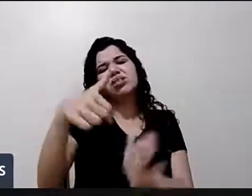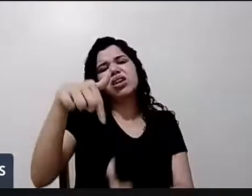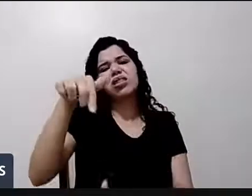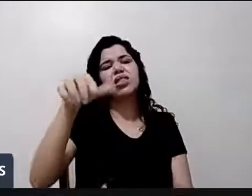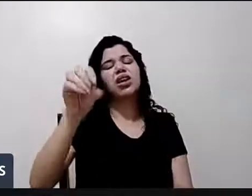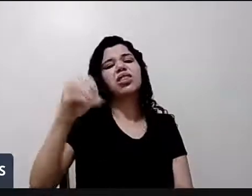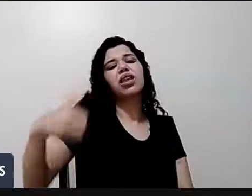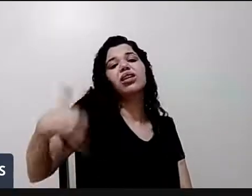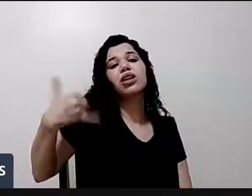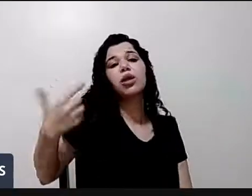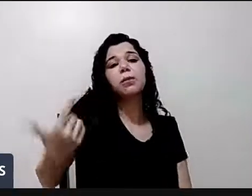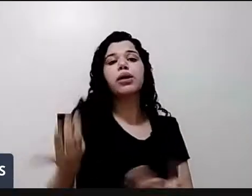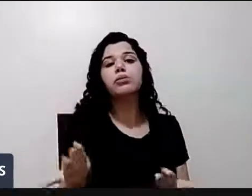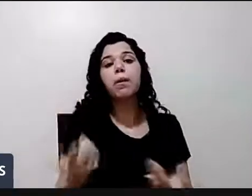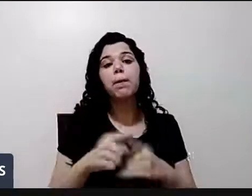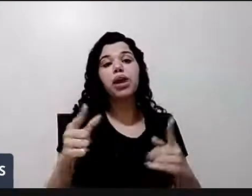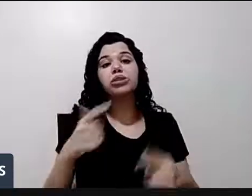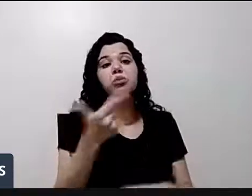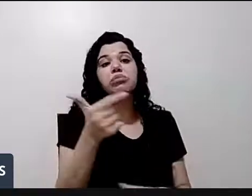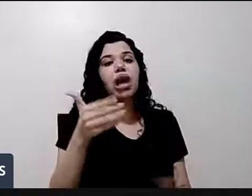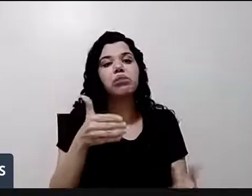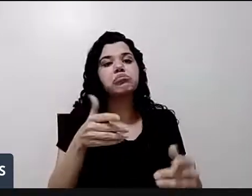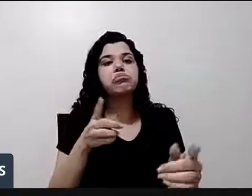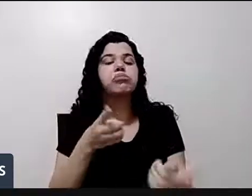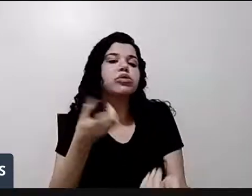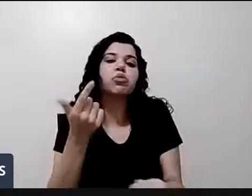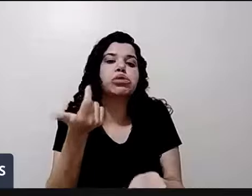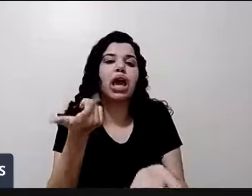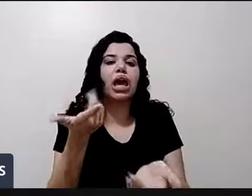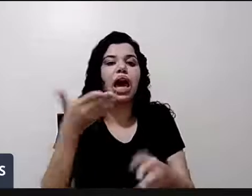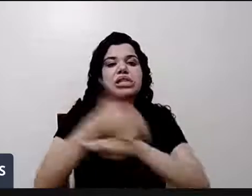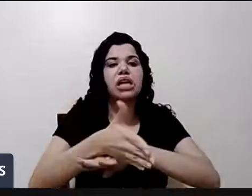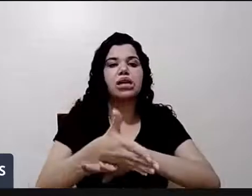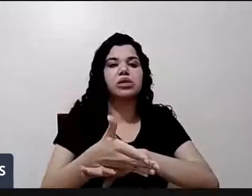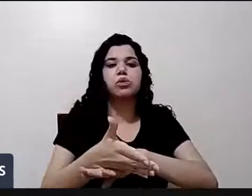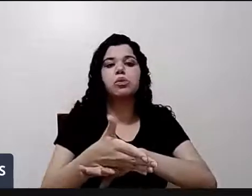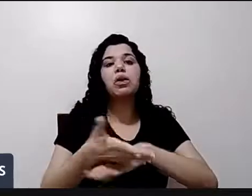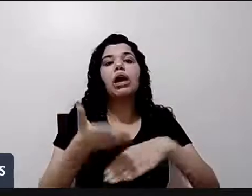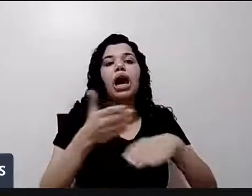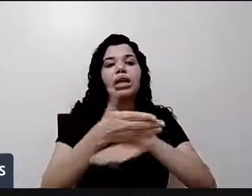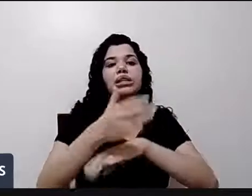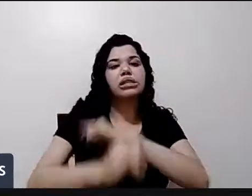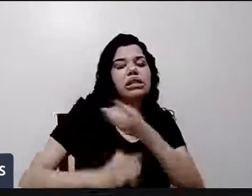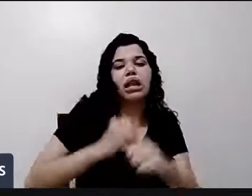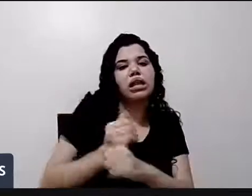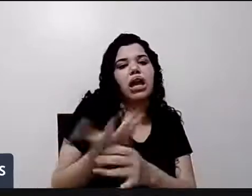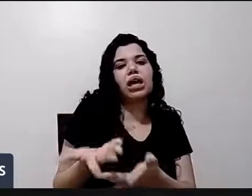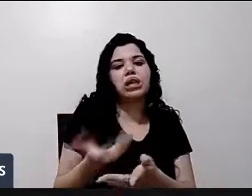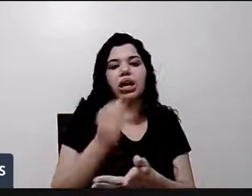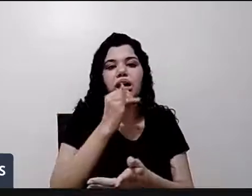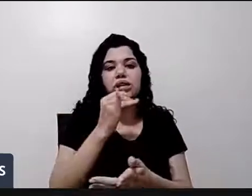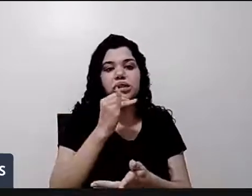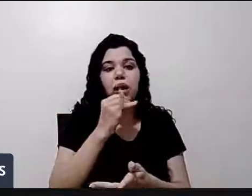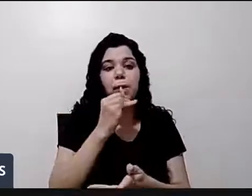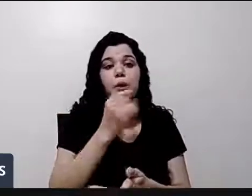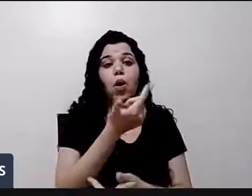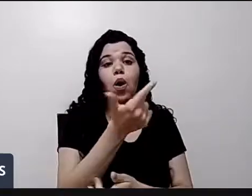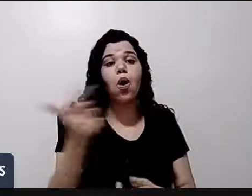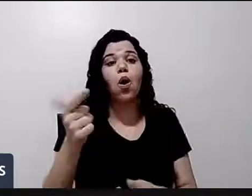Dificuldade digital. Eu acho que o maior problema é que tem dificuldade. Quando você bota o StreamYard, por exemplo, que eu estou usando agora, e você pede